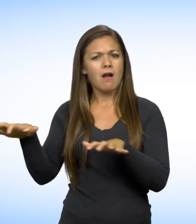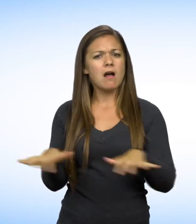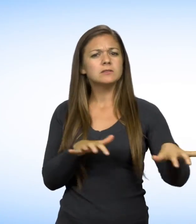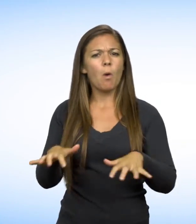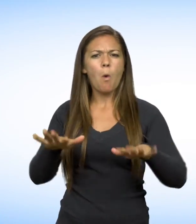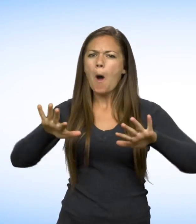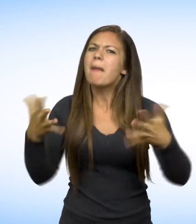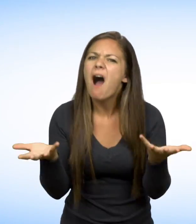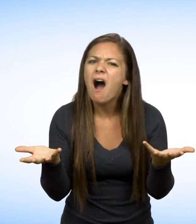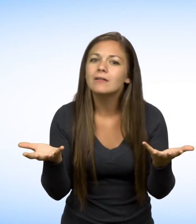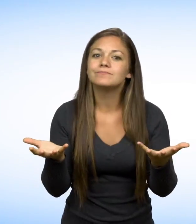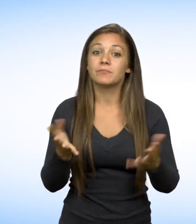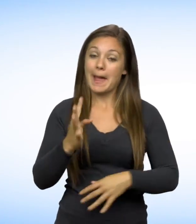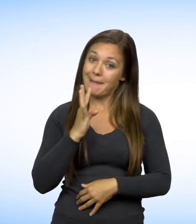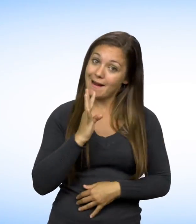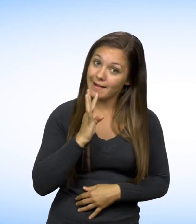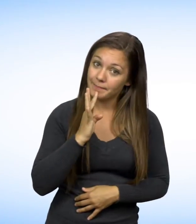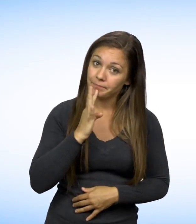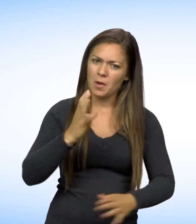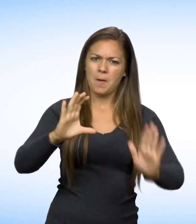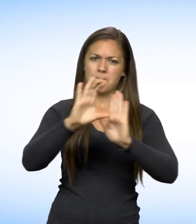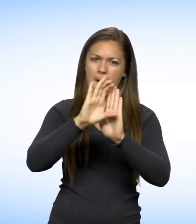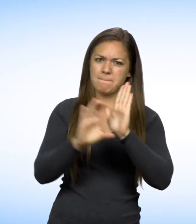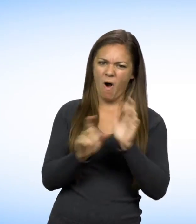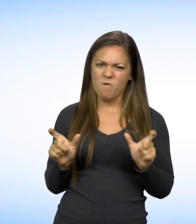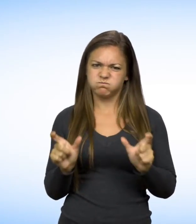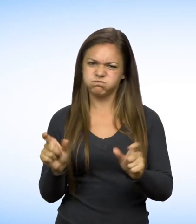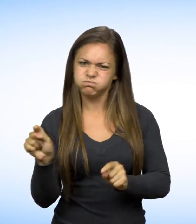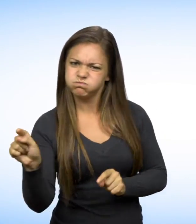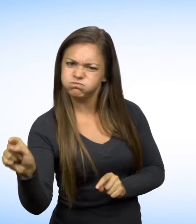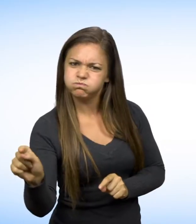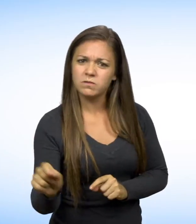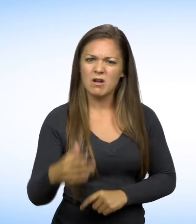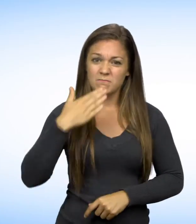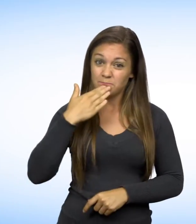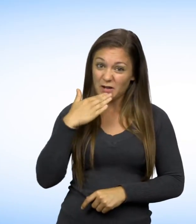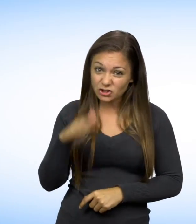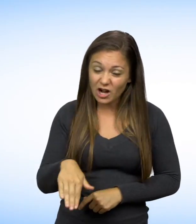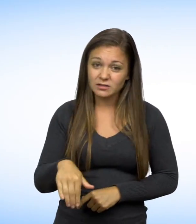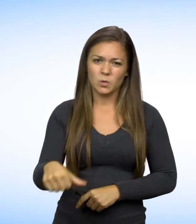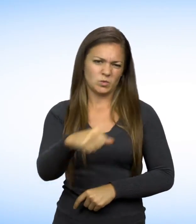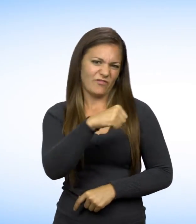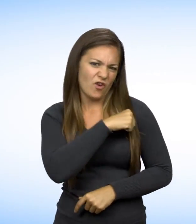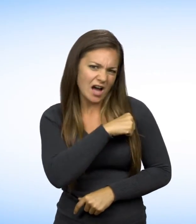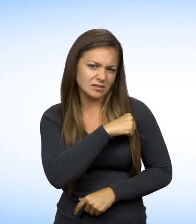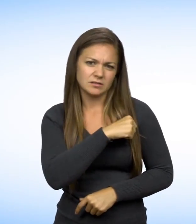Cette conduite peut se manifester par des paroles ou des comportements offensants, méprisants, hostiles